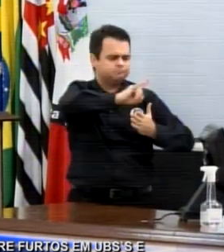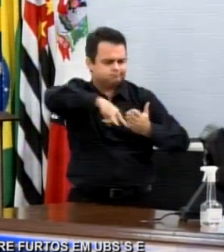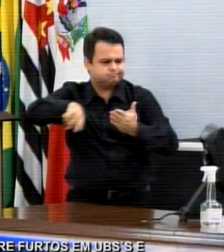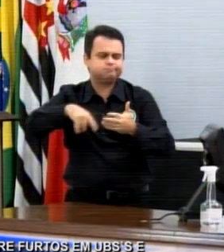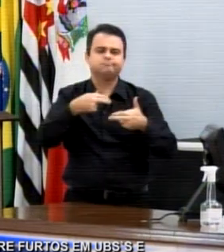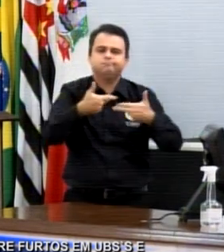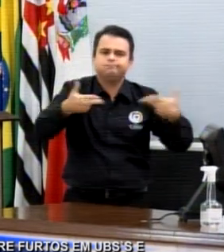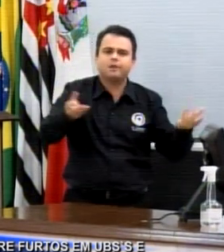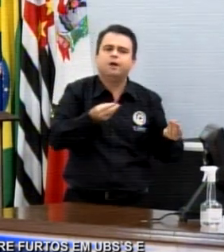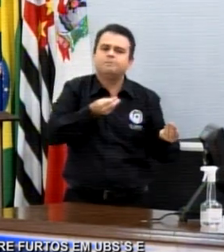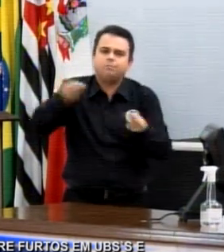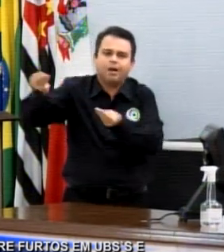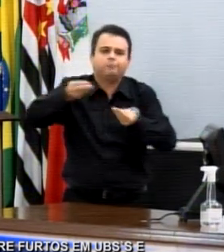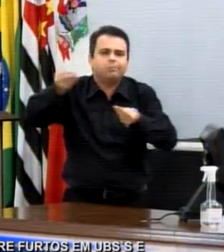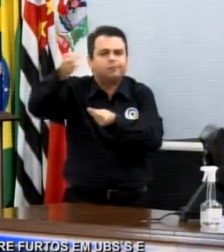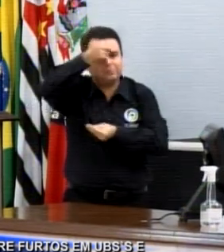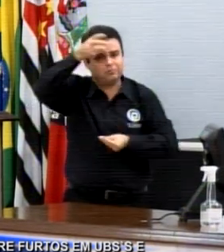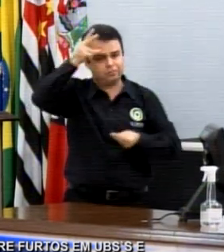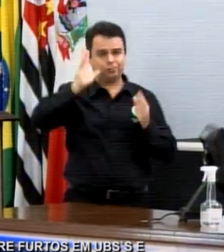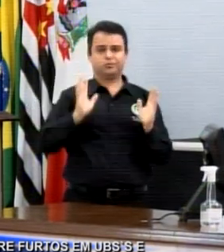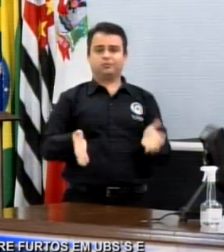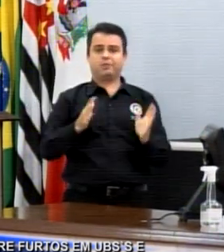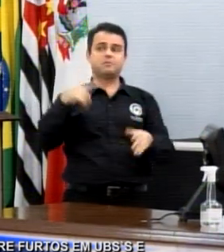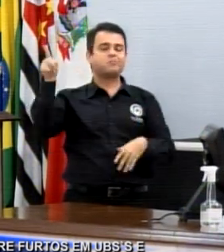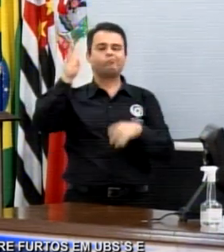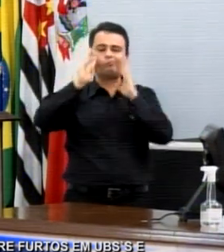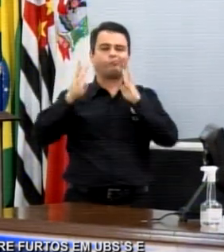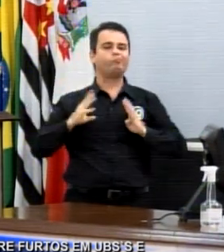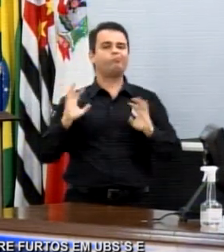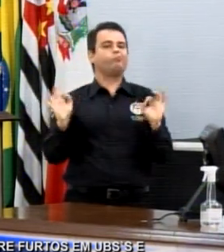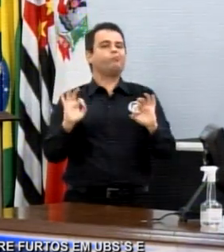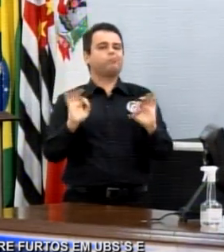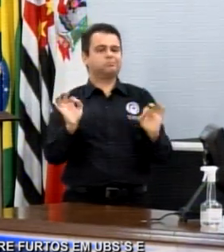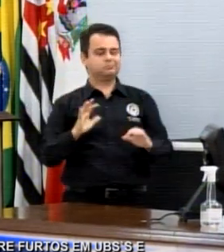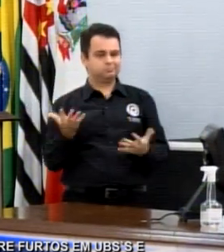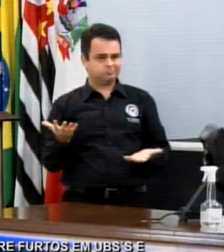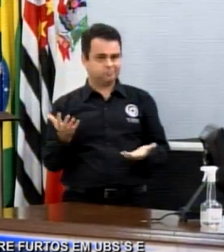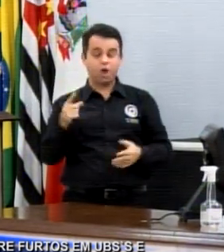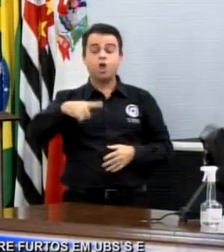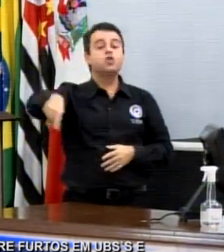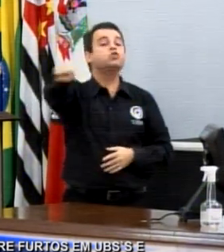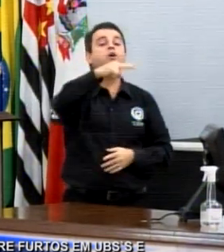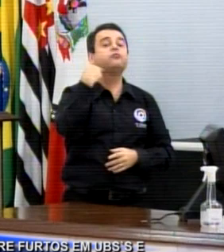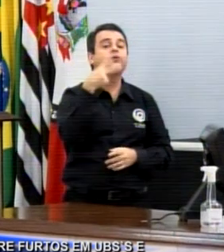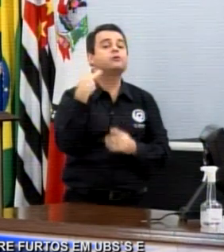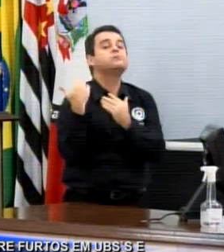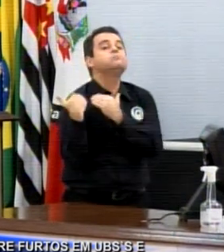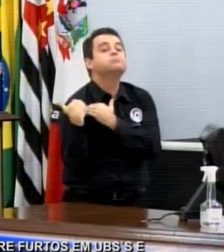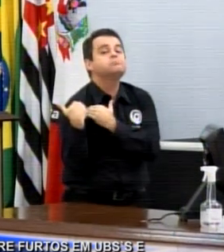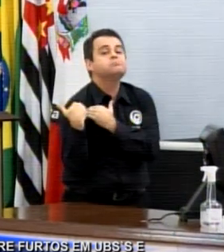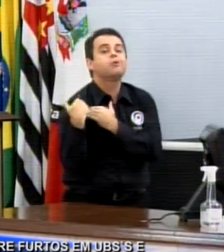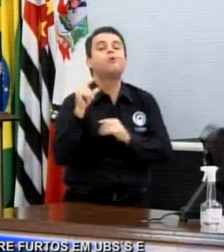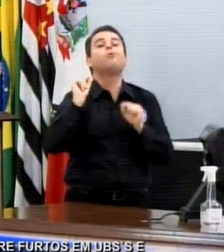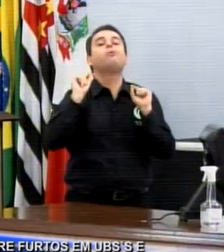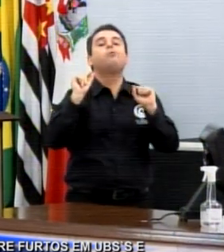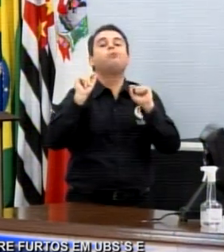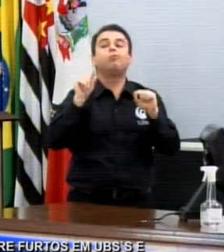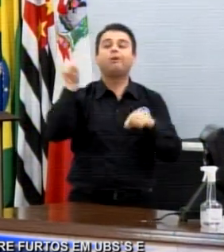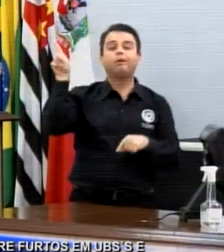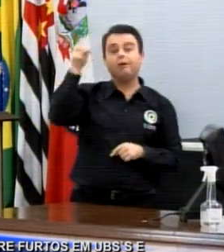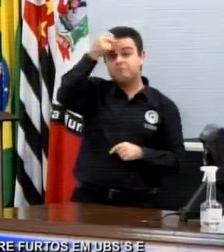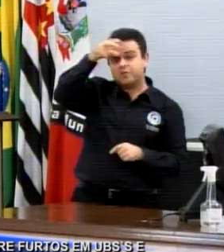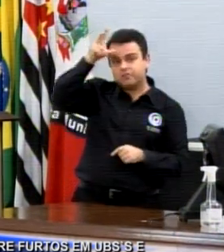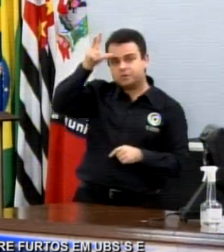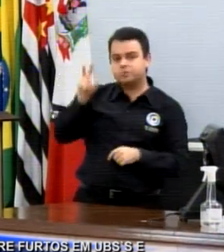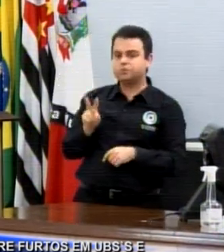O senhor risse. Na verdade, qual que é o dever do vereador? Fiscalizar o Executivo. Duvido que alguém aqui só faça isso.